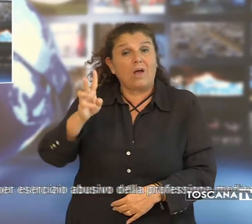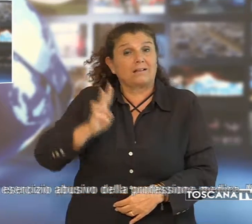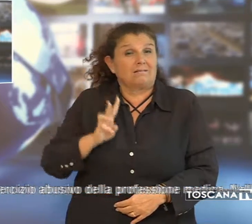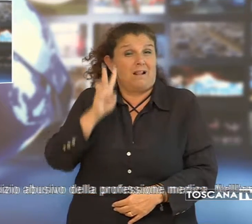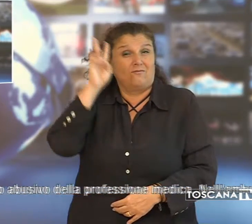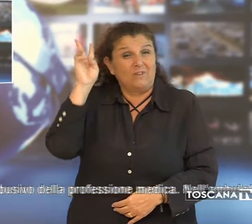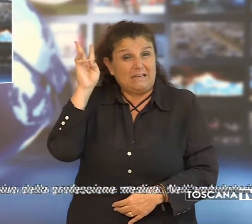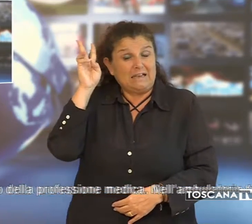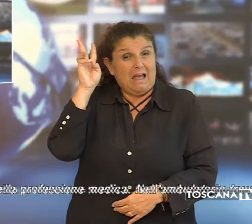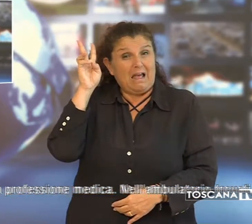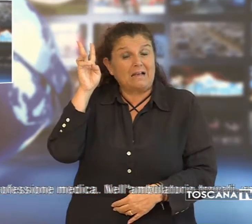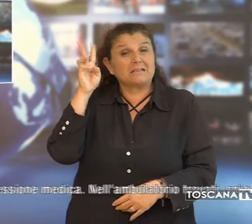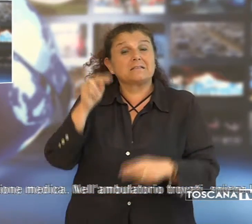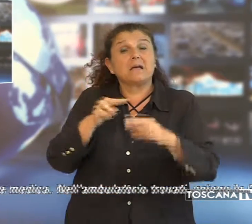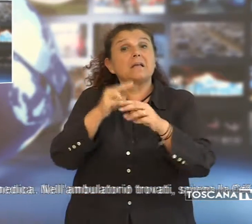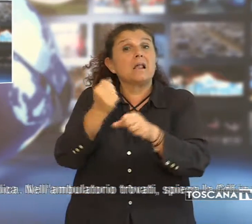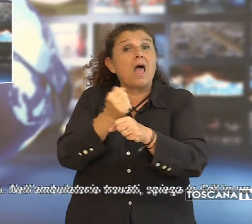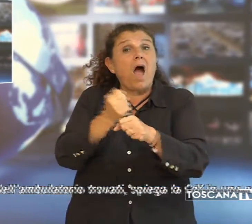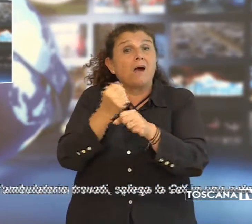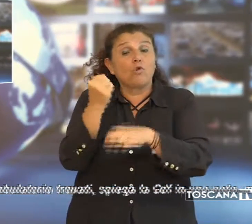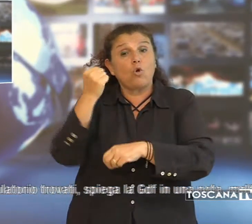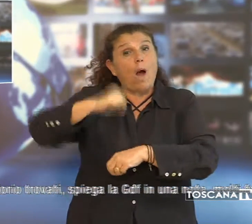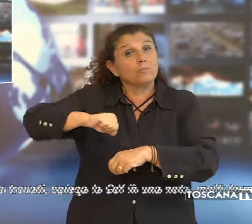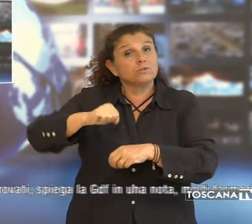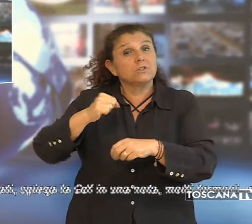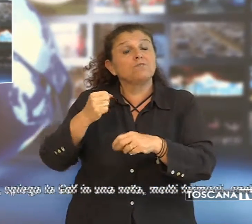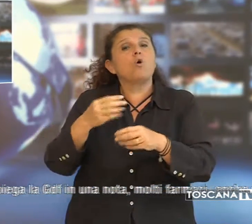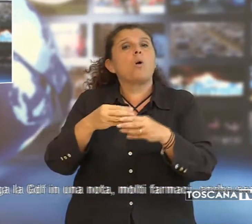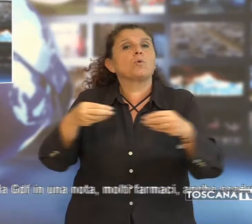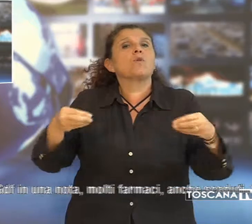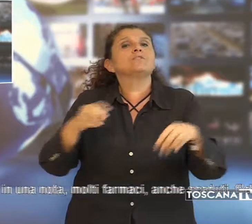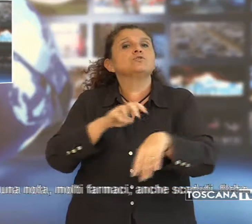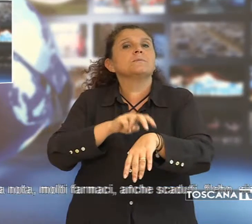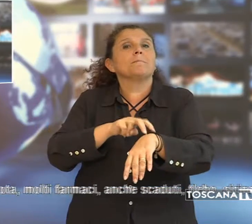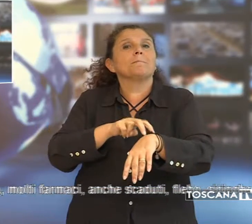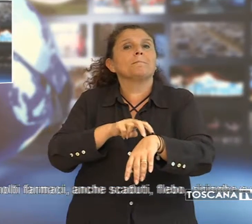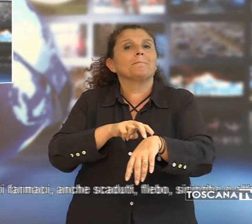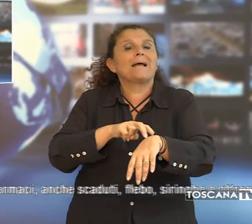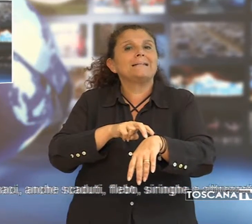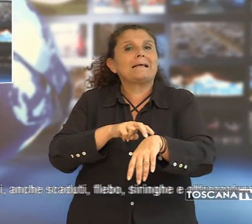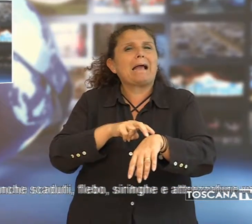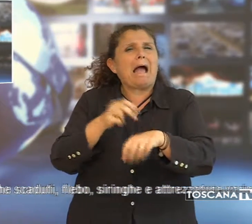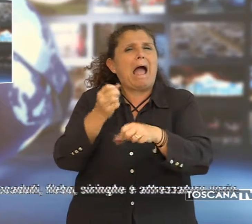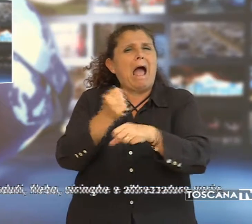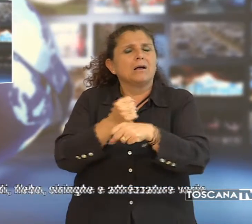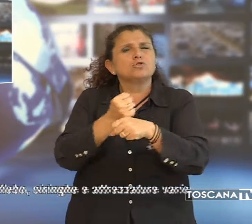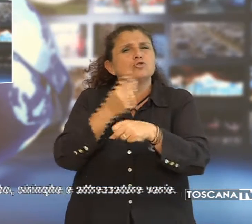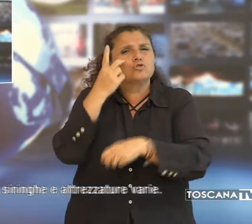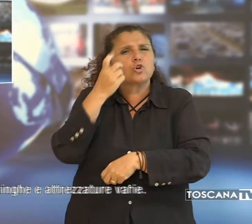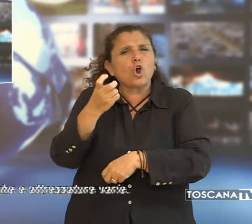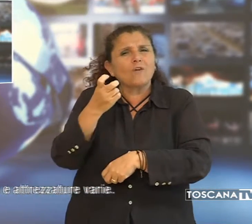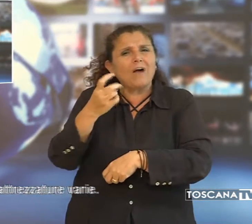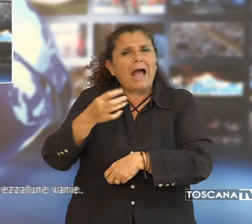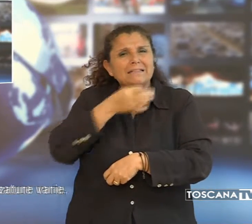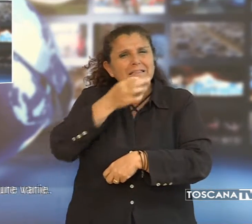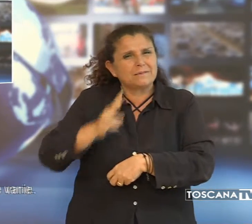gialle per esercizio abusivo della professione medica. Nell'ambulatorio trovati, spiega la Guardia